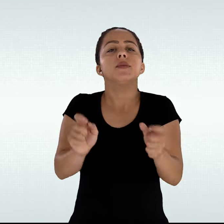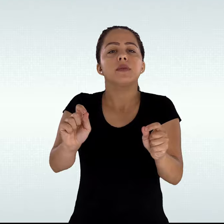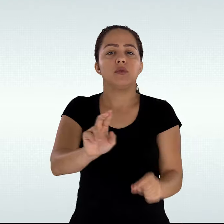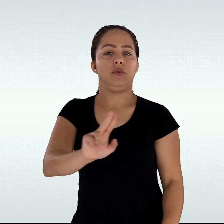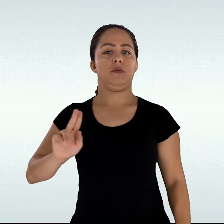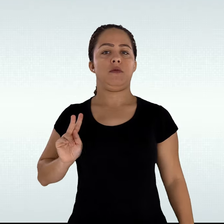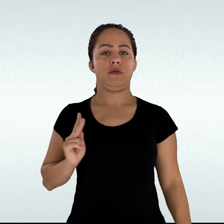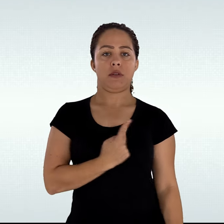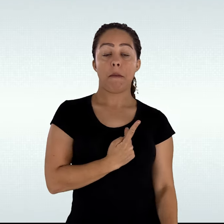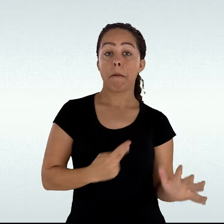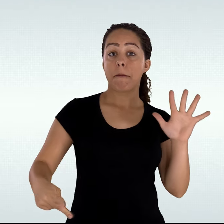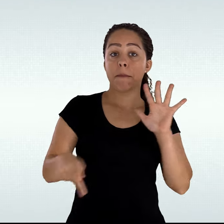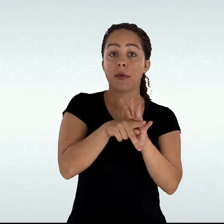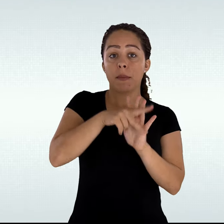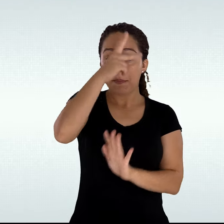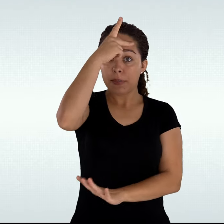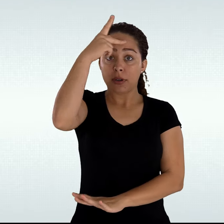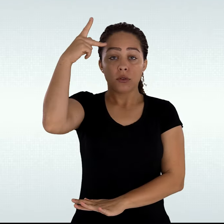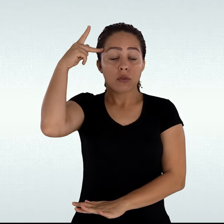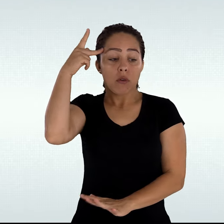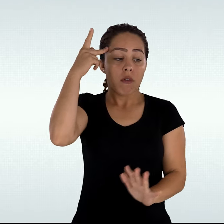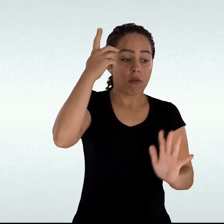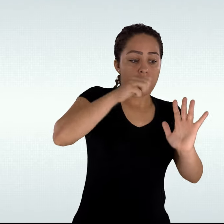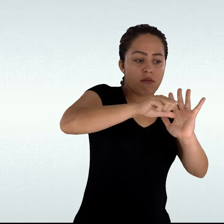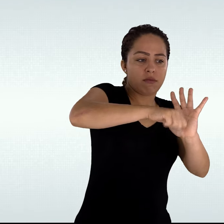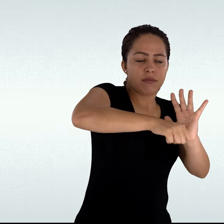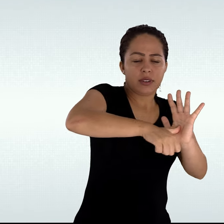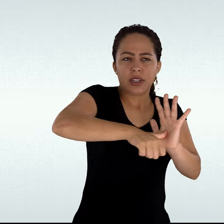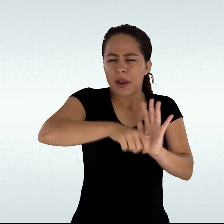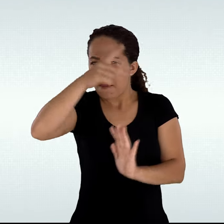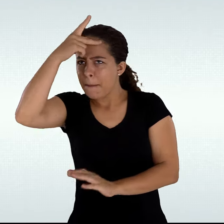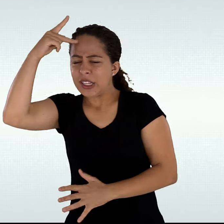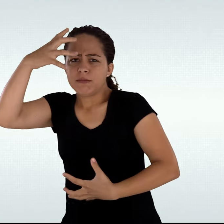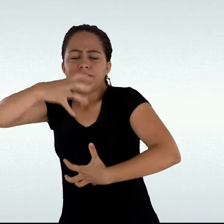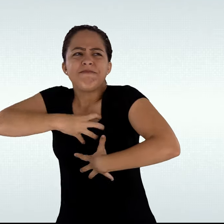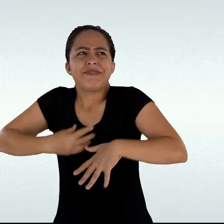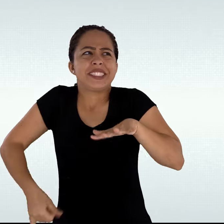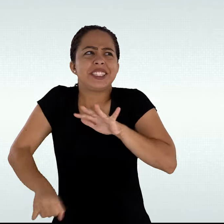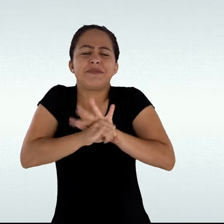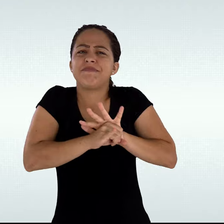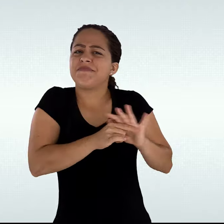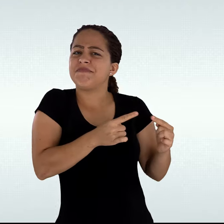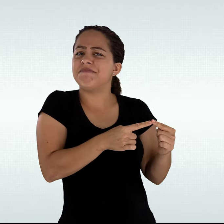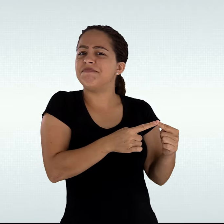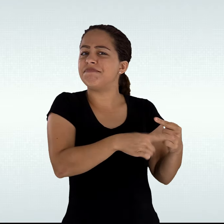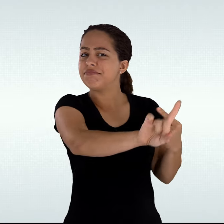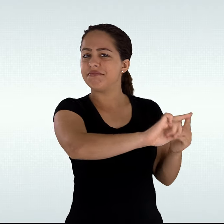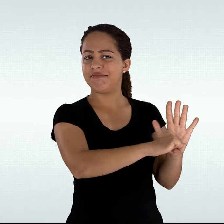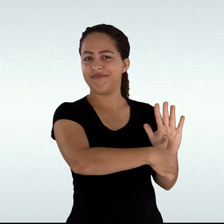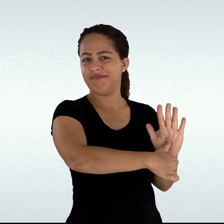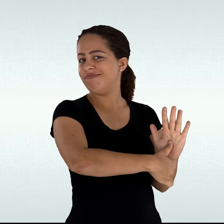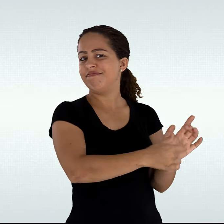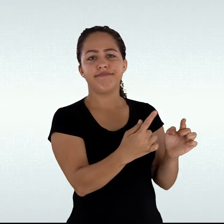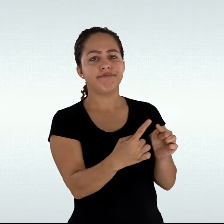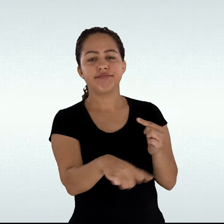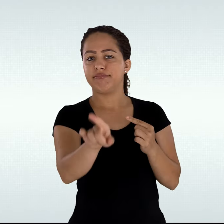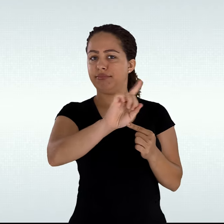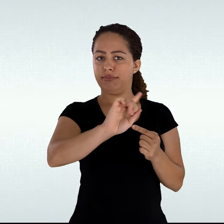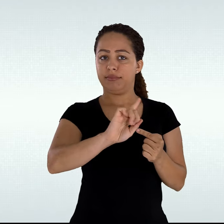identificação civil não reflita adequadamente sua identidade de gênero, mediante solicitação do